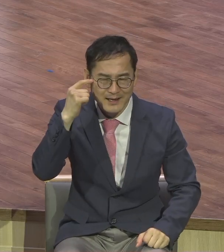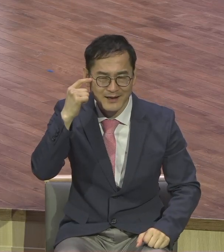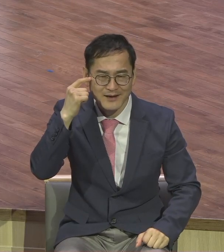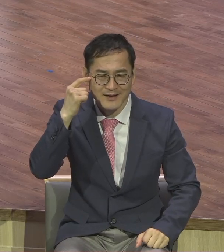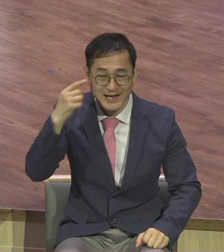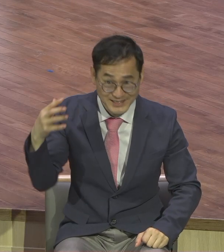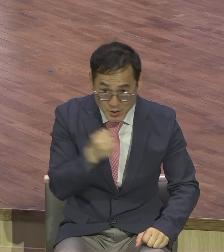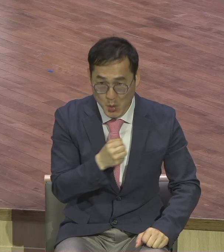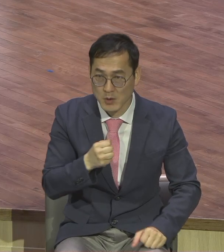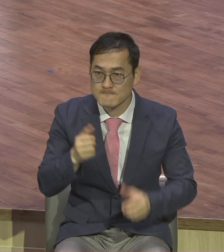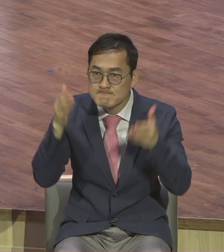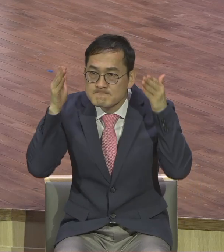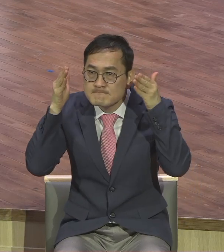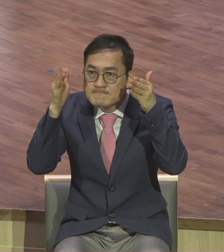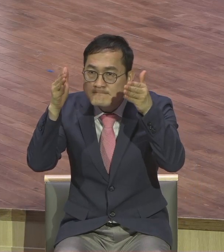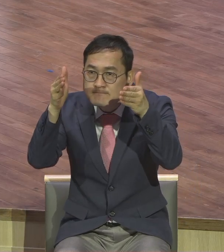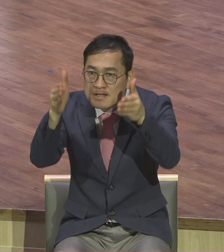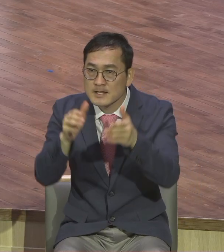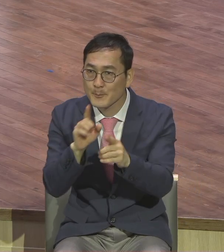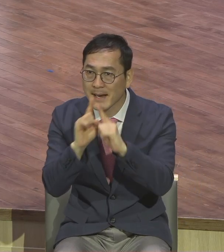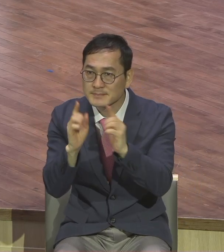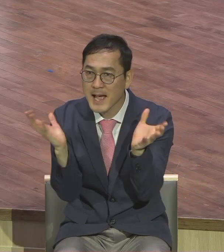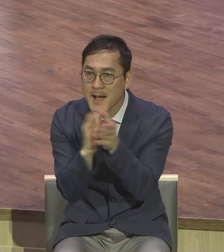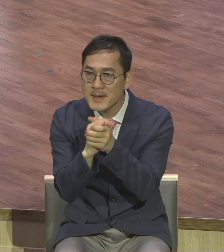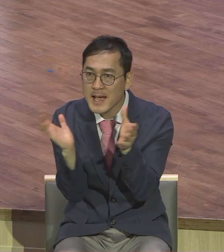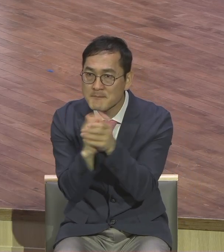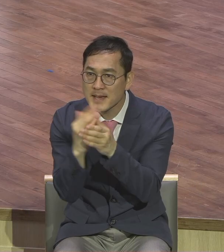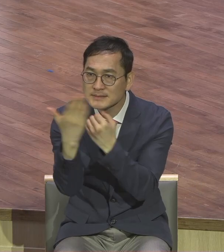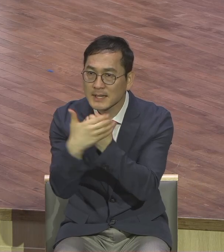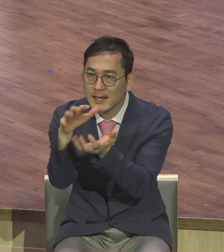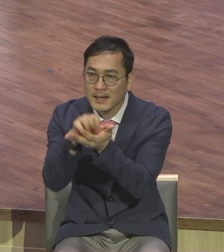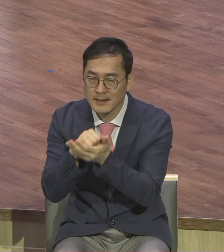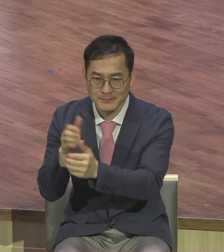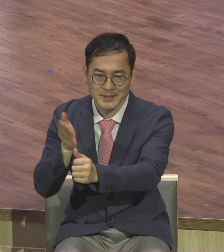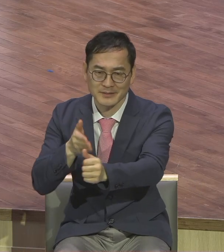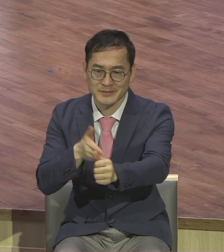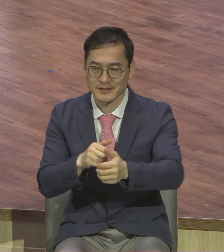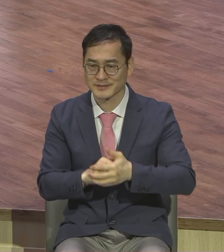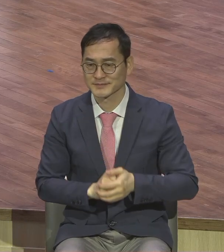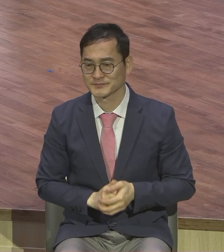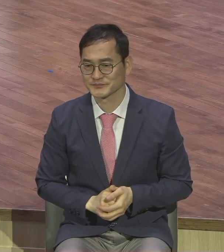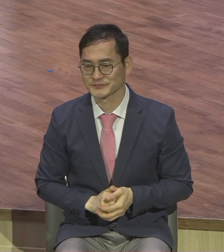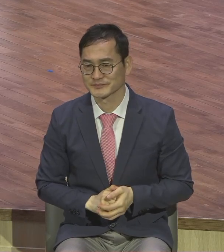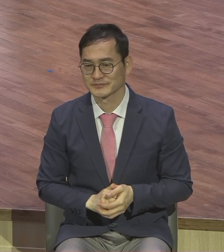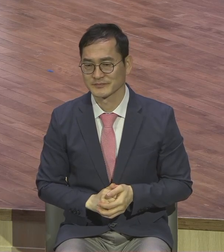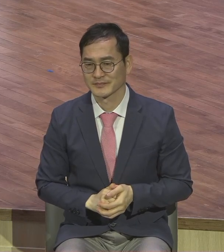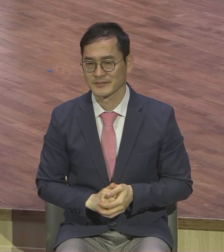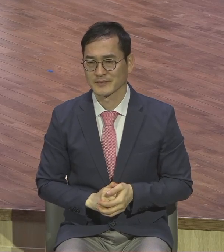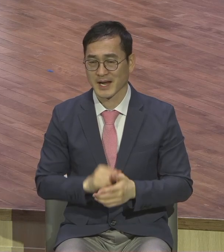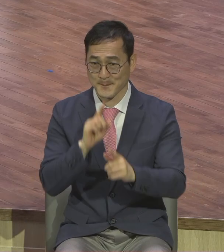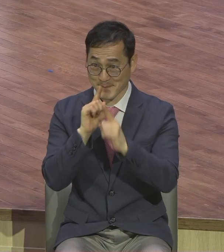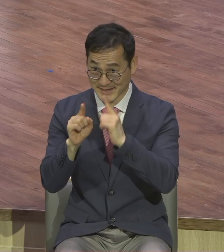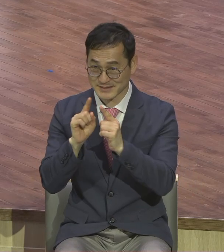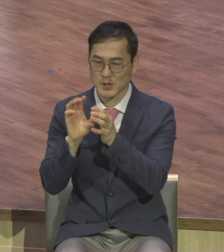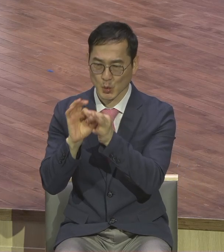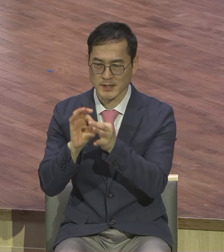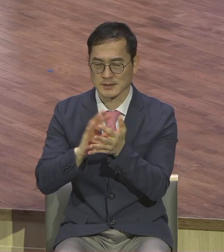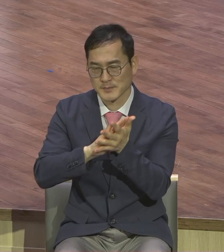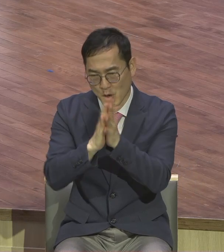모든 성도들 이런 말씀이 교회나 되는 변화와 성장의 자리로 나가시기를 제문으로 축복합니다.